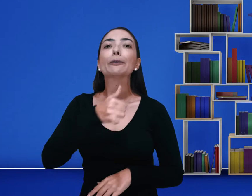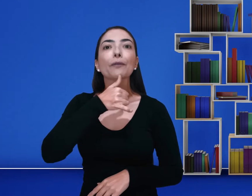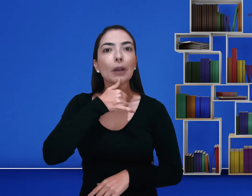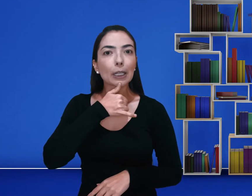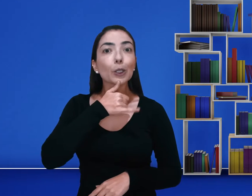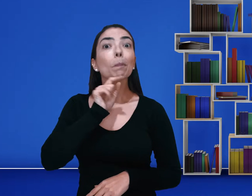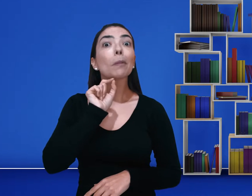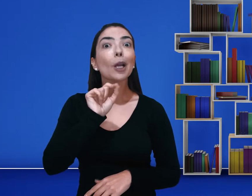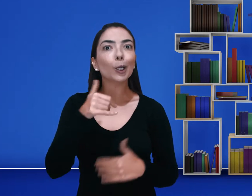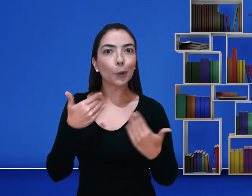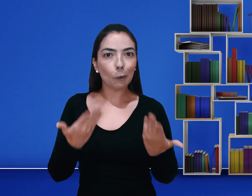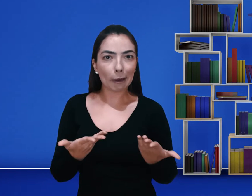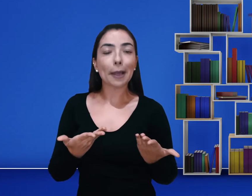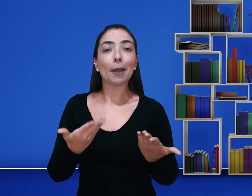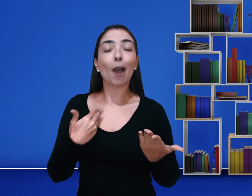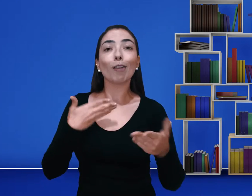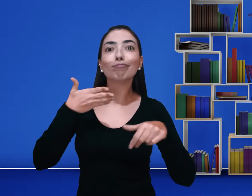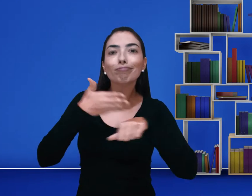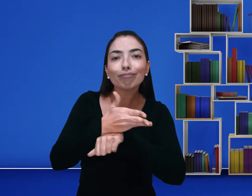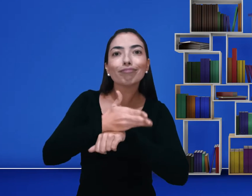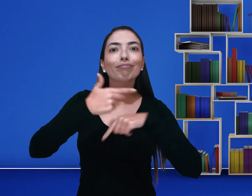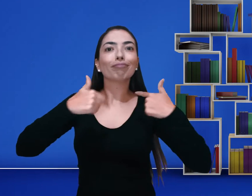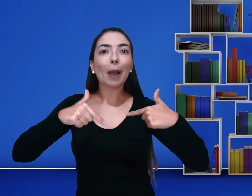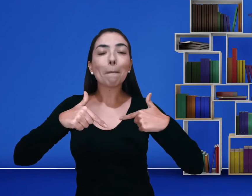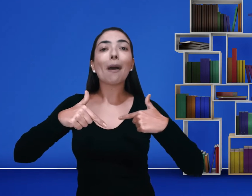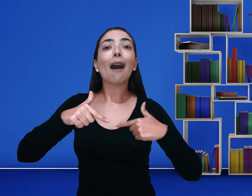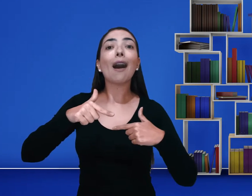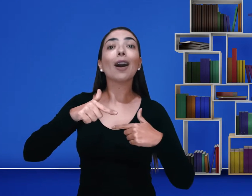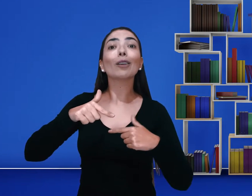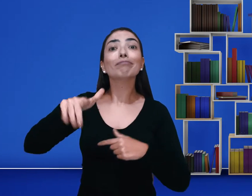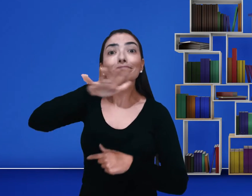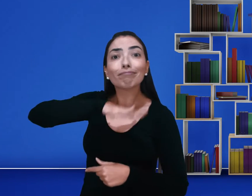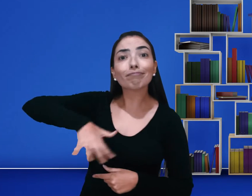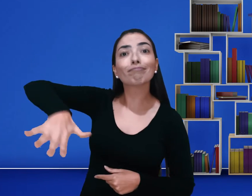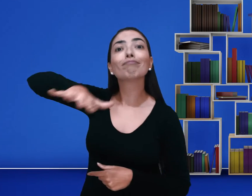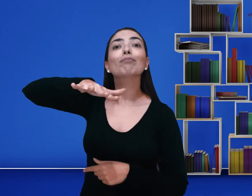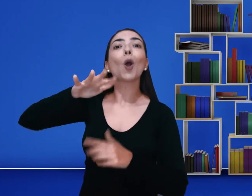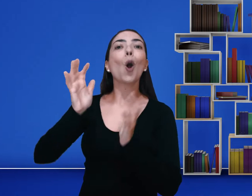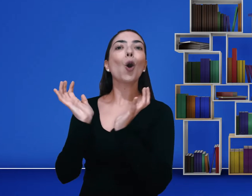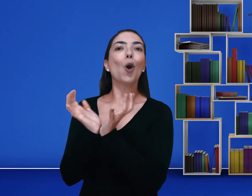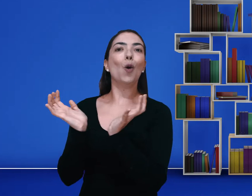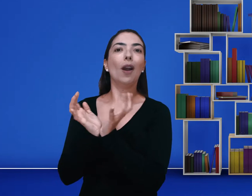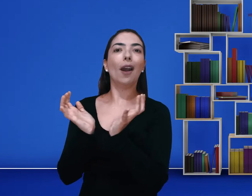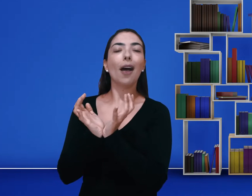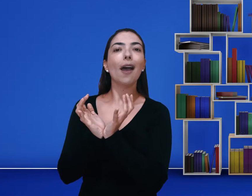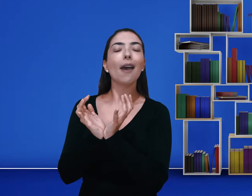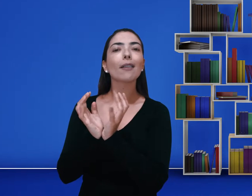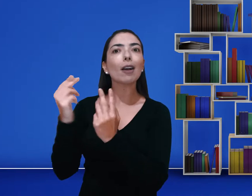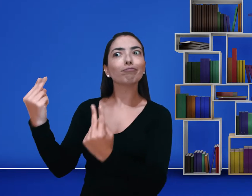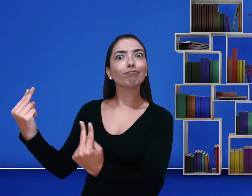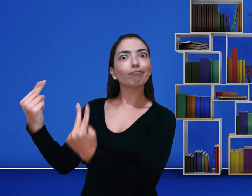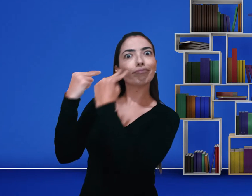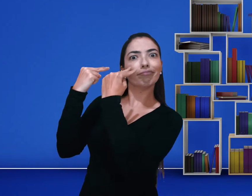Mas, infelizmente, quando eu entrava no meu trabalho, os meus colegas